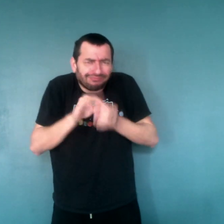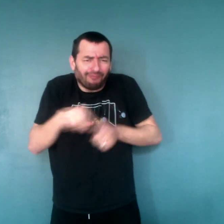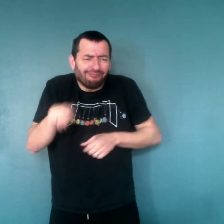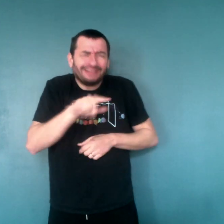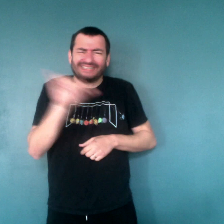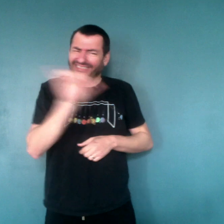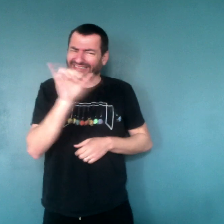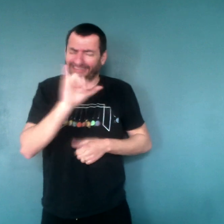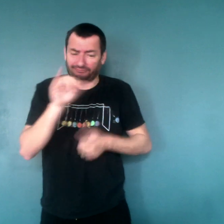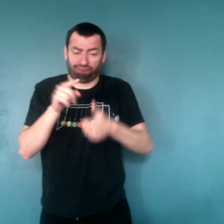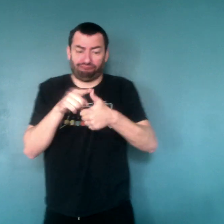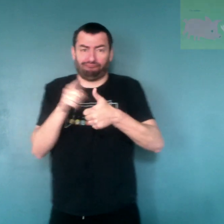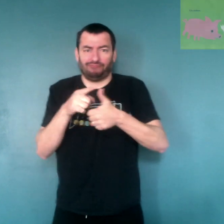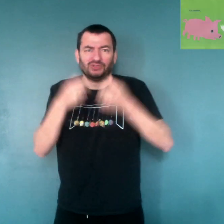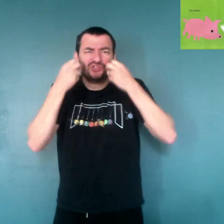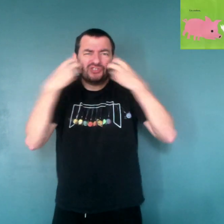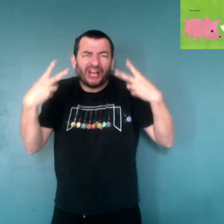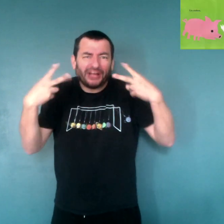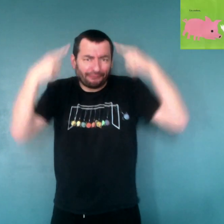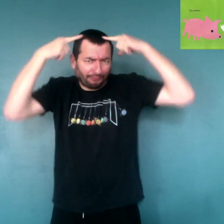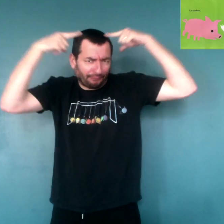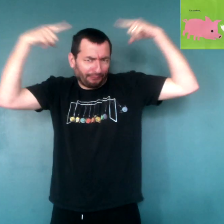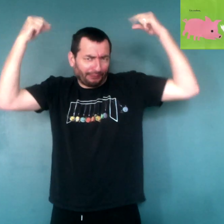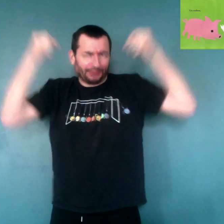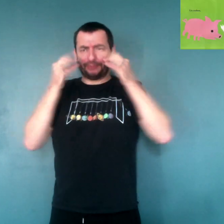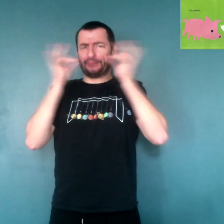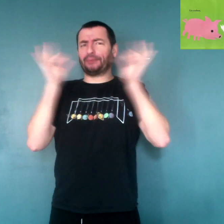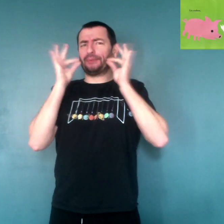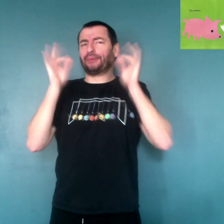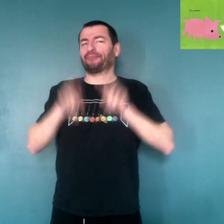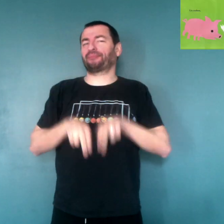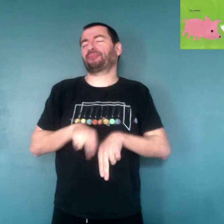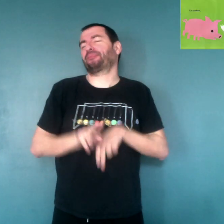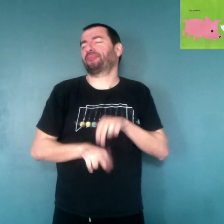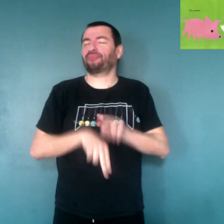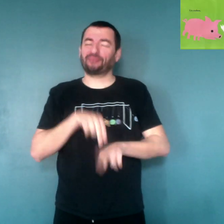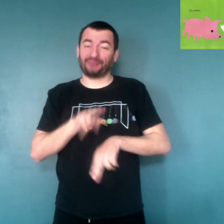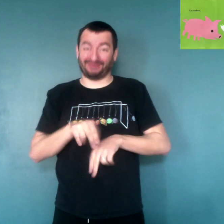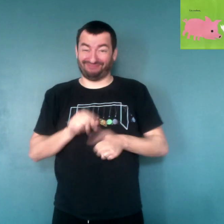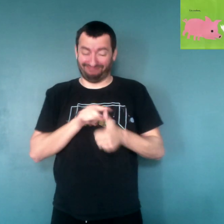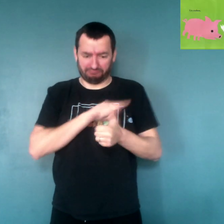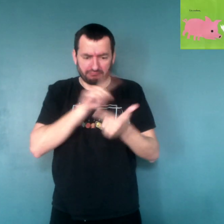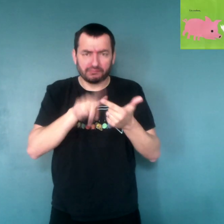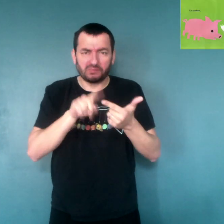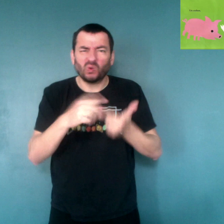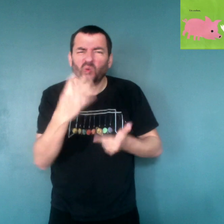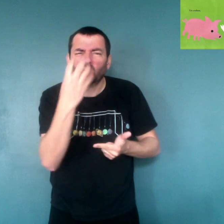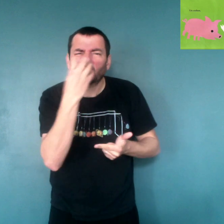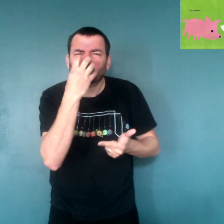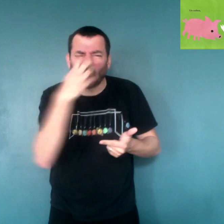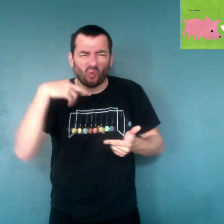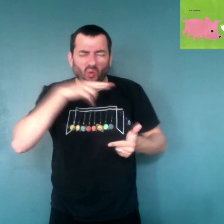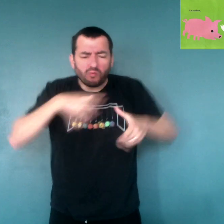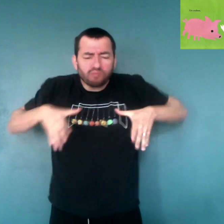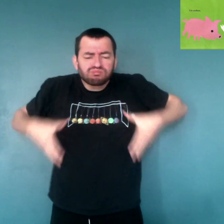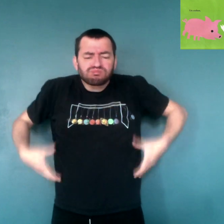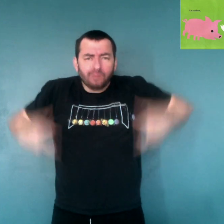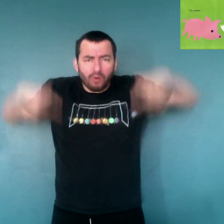animaux sont amis. Il y a un chat avec ses longs moustaches, un gros cochon